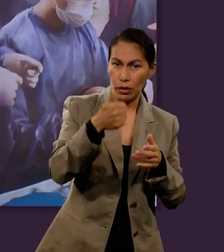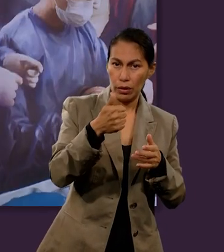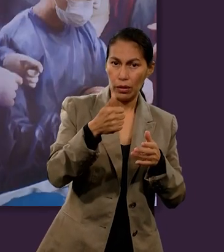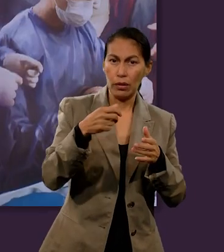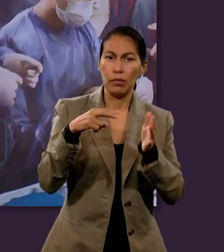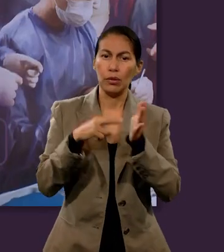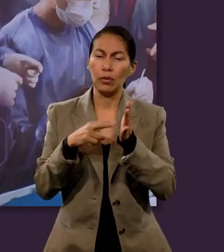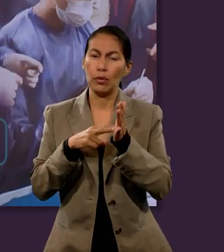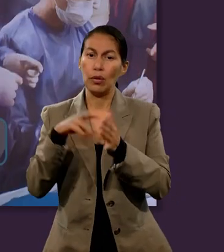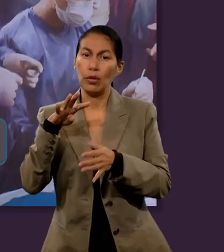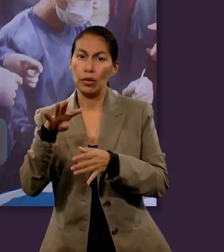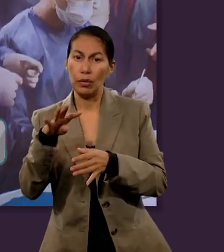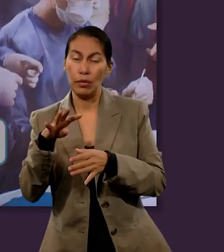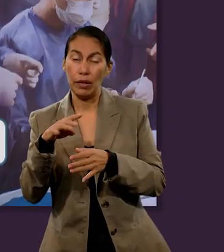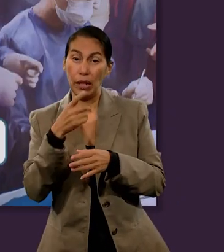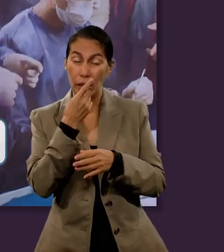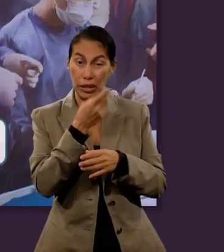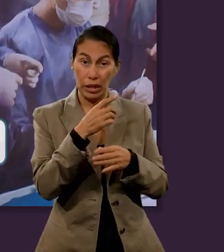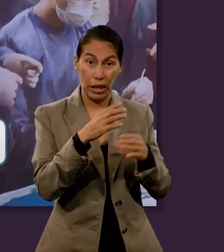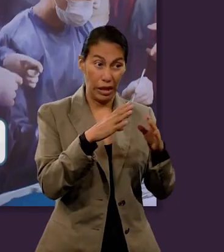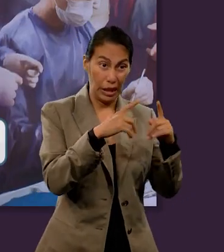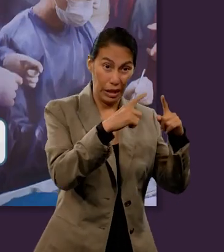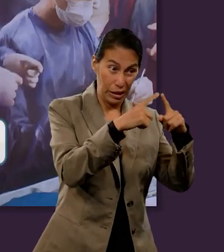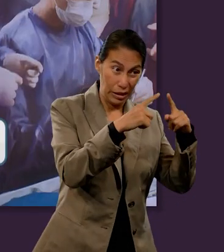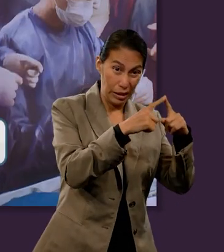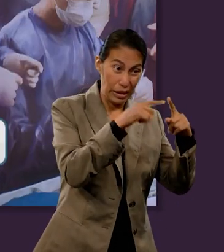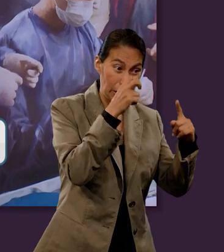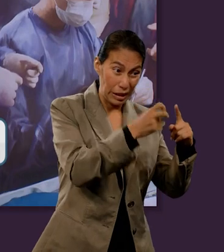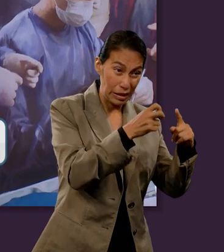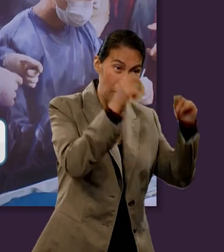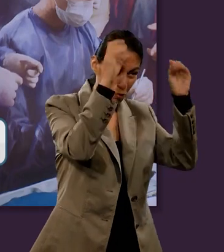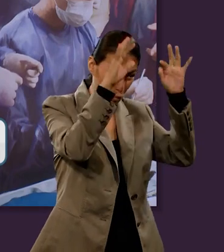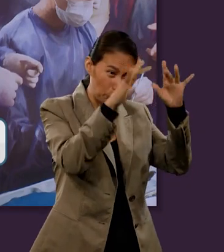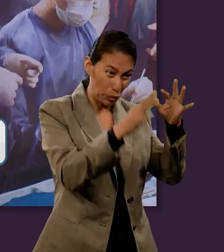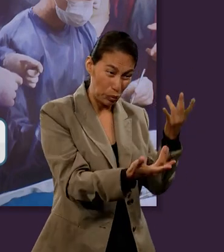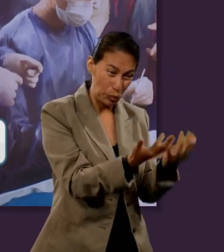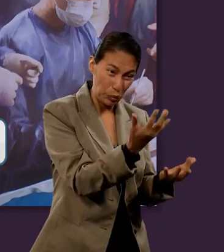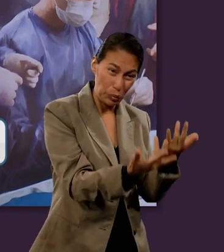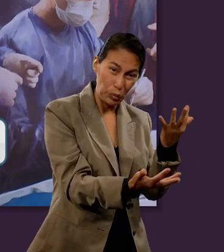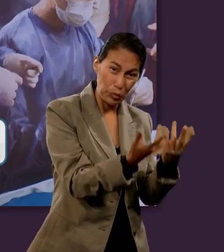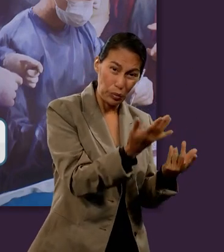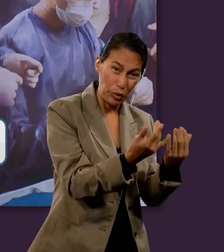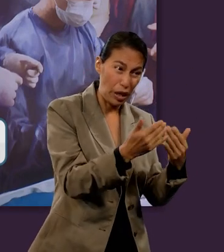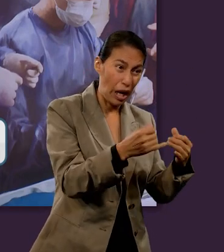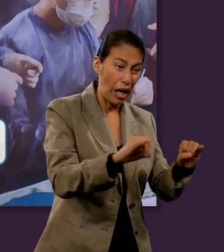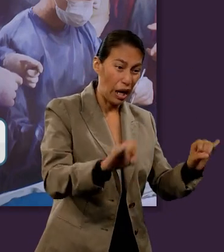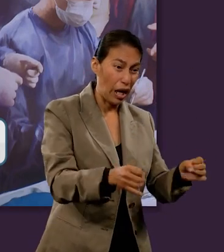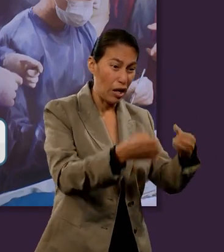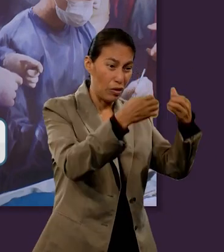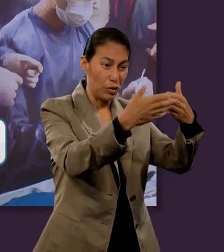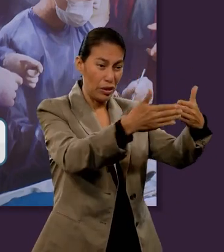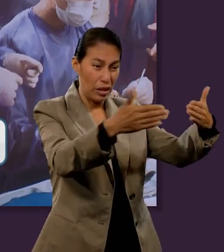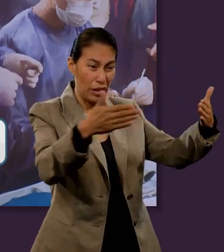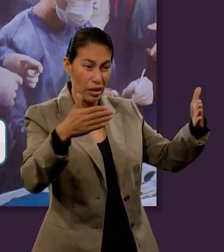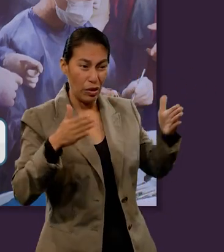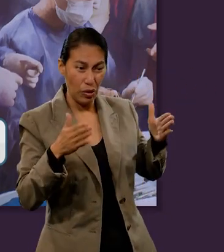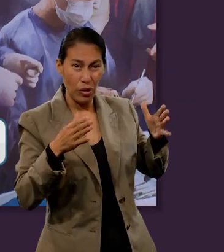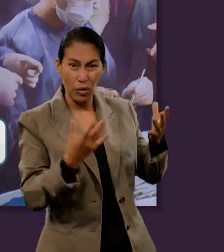el versículo 19 dice que se quemó la casa de Dios, se rompió el muro de Jerusalén y se consumieron a fuego todos sus palacios.